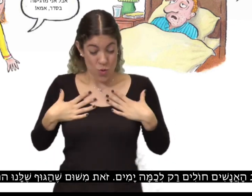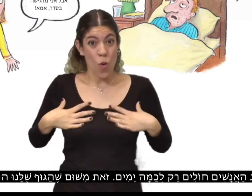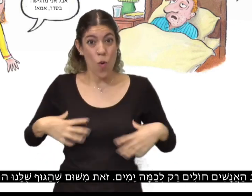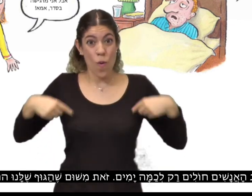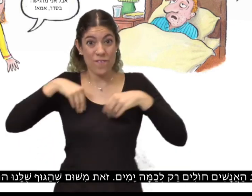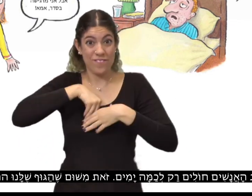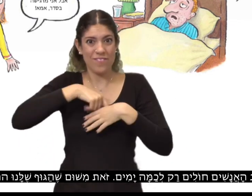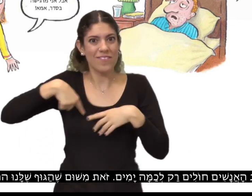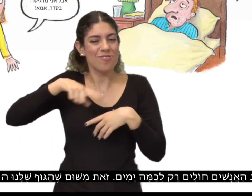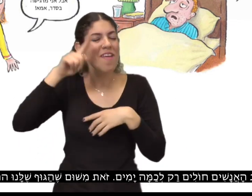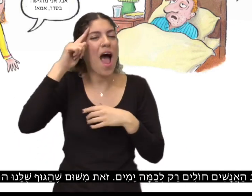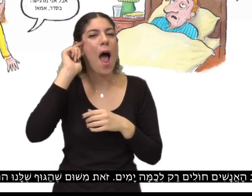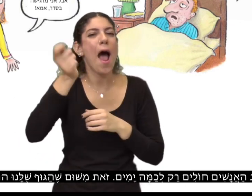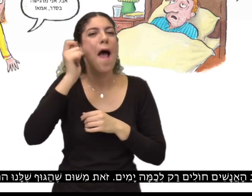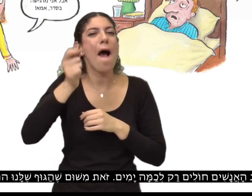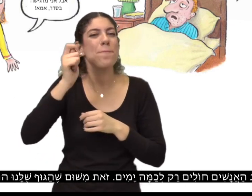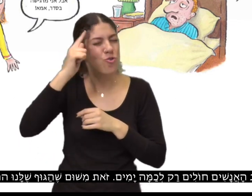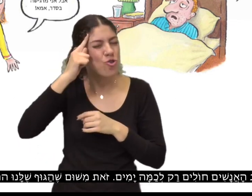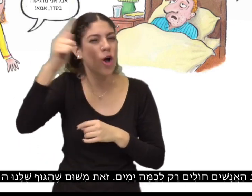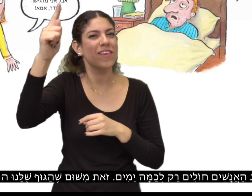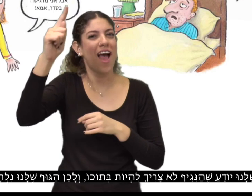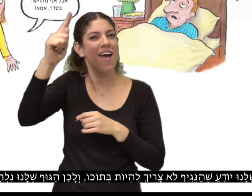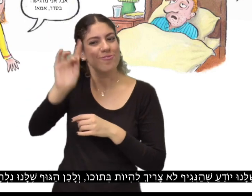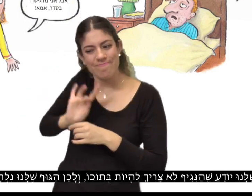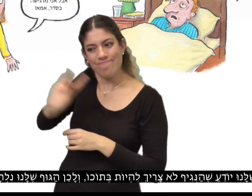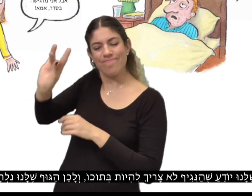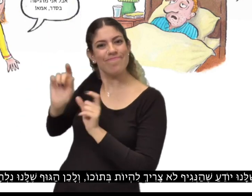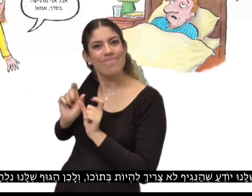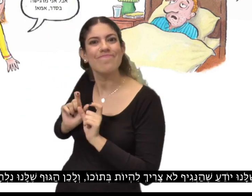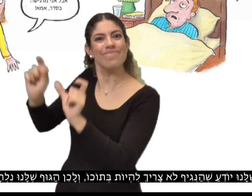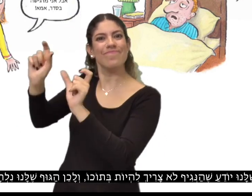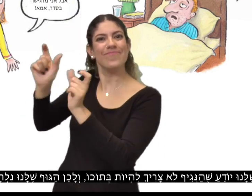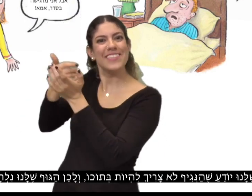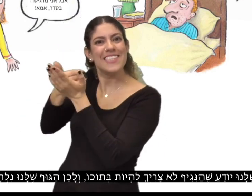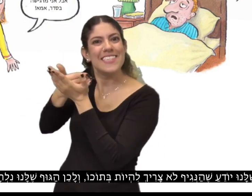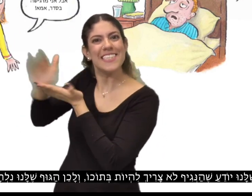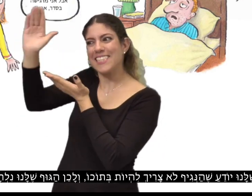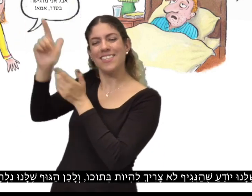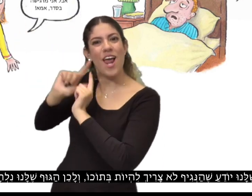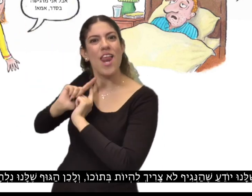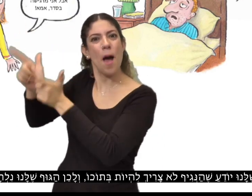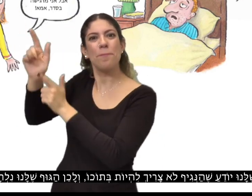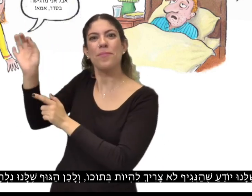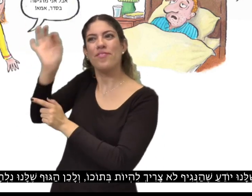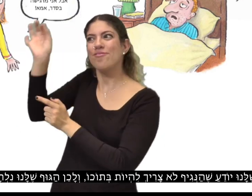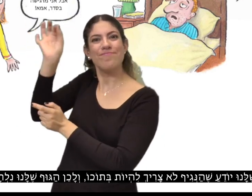נפלא. הגוף שלנו יודע שהנגיף לא צריך להיות בתוכו, ולכן הגוף שלנו נלחם בו